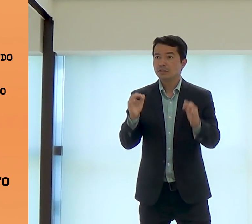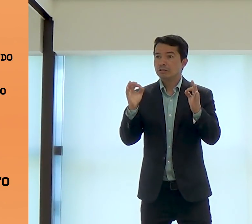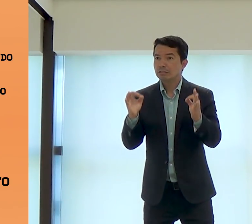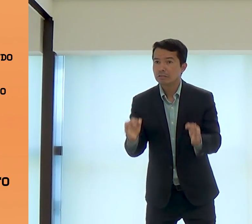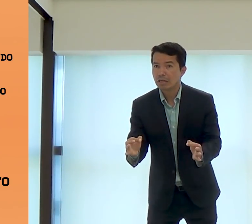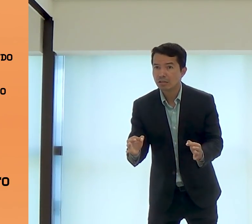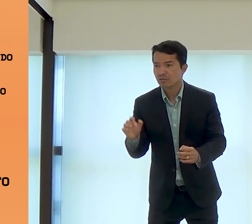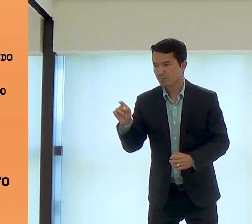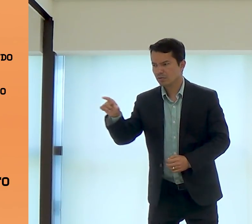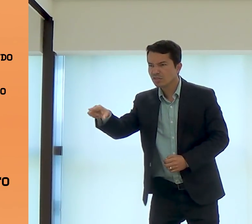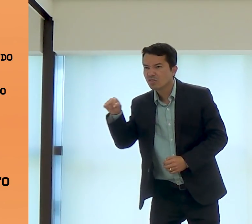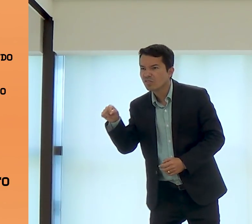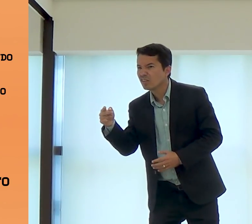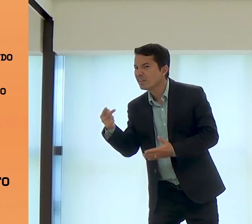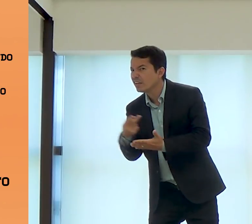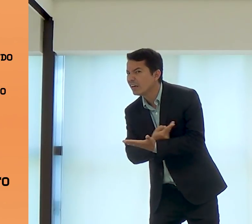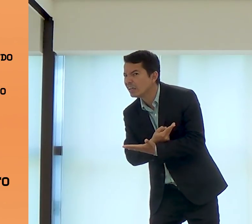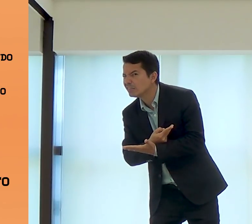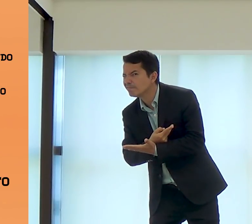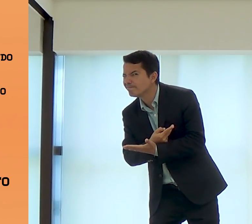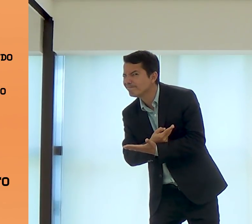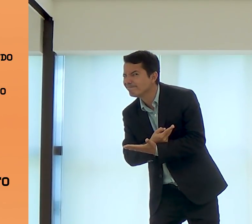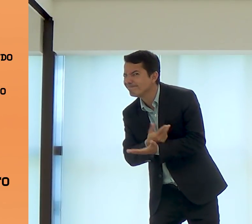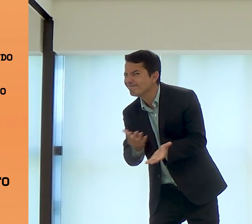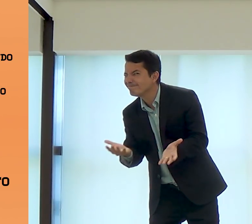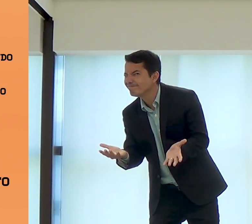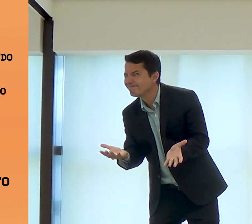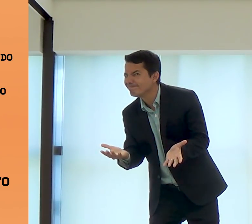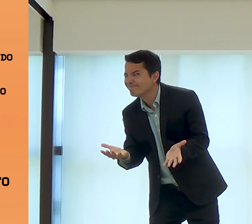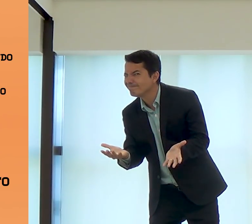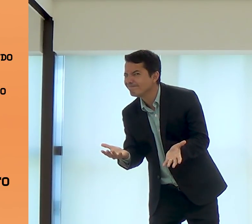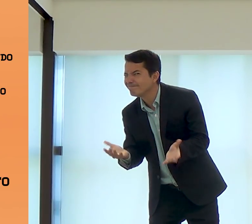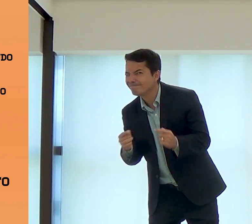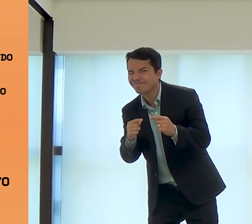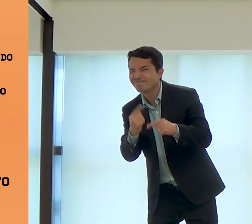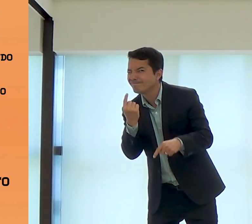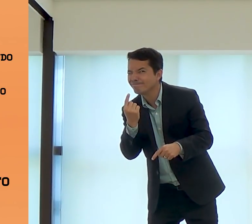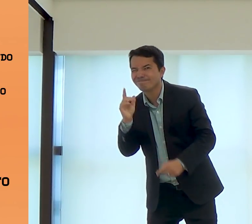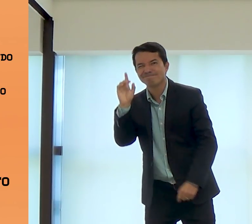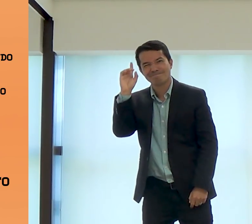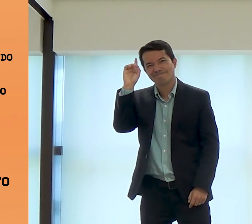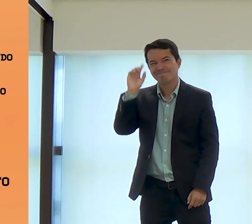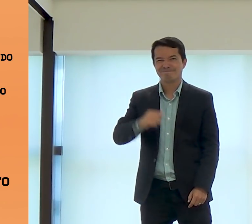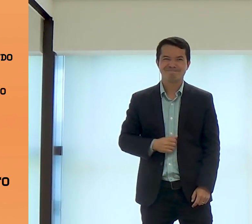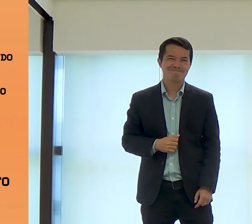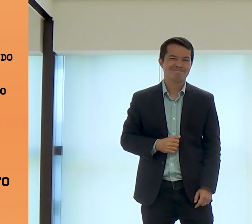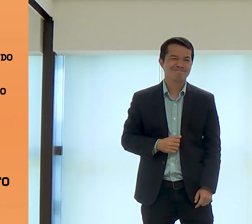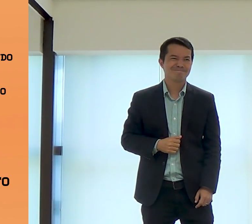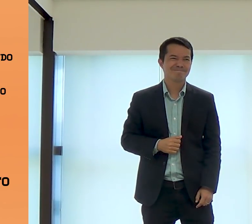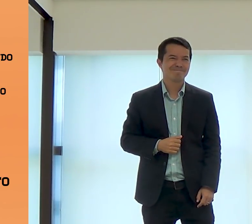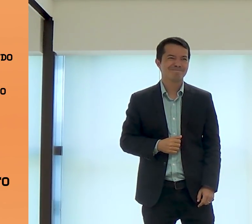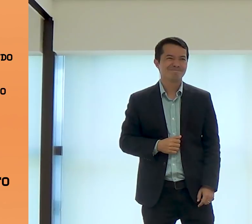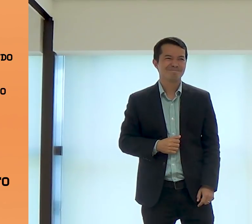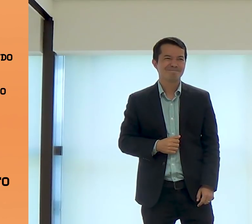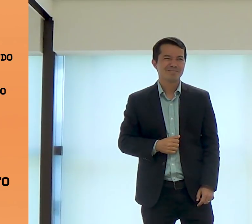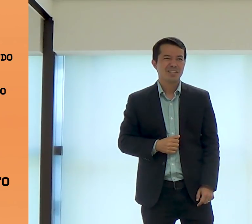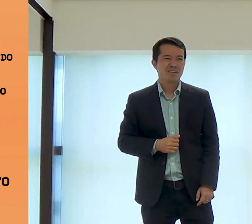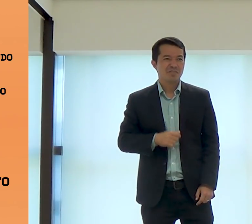José de ser um homem correto, nós também. você acha que se ele fosse um homem que não fosse